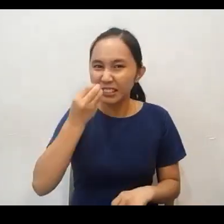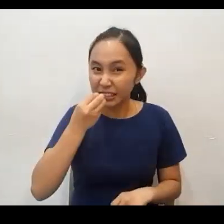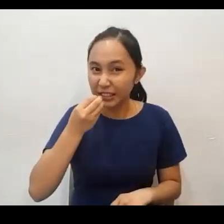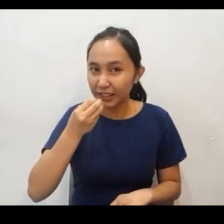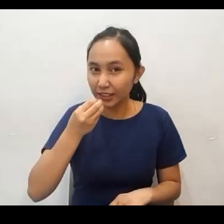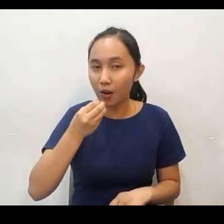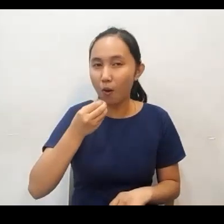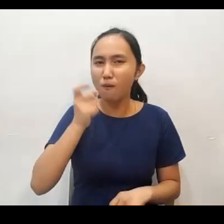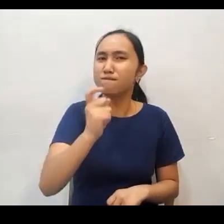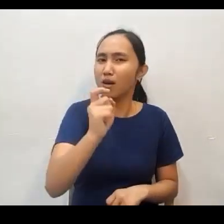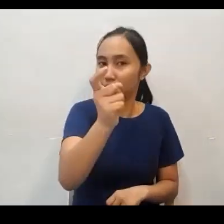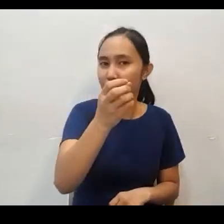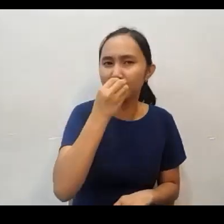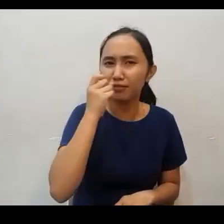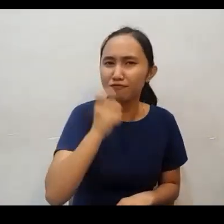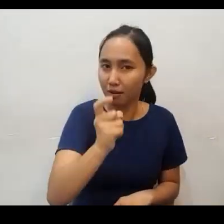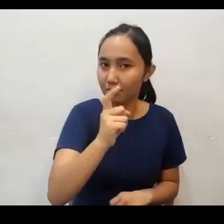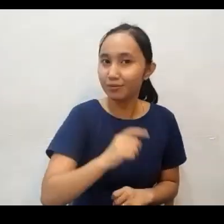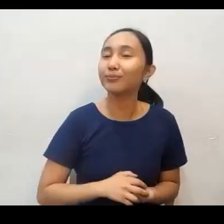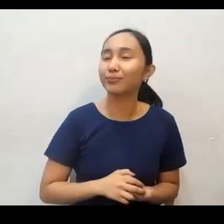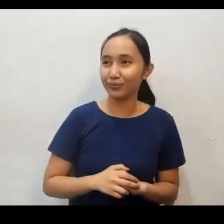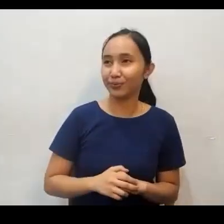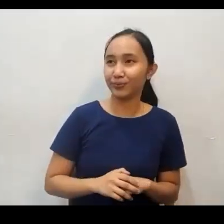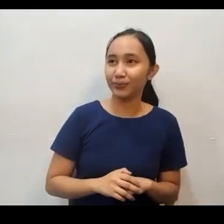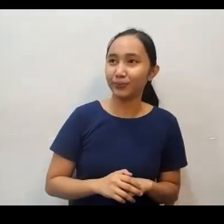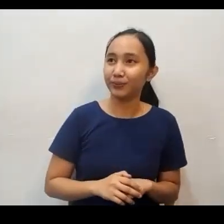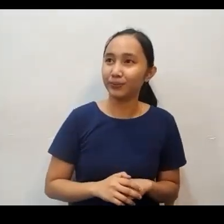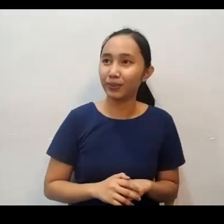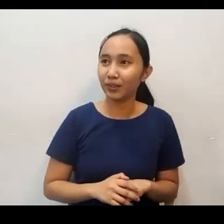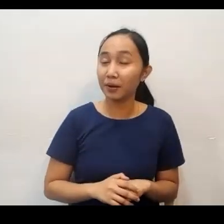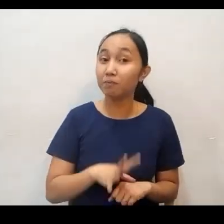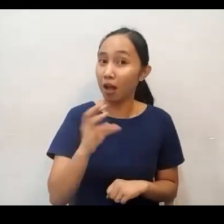Kaya sa kasagsagan po ng tanghalian, mabilis po siyang kumakain ng tanghalian.